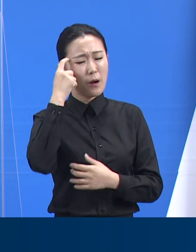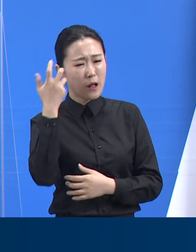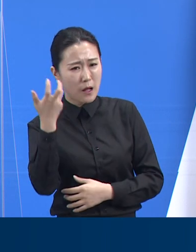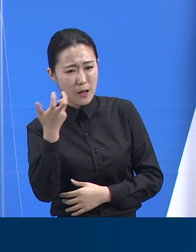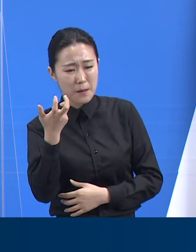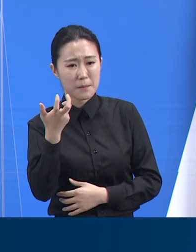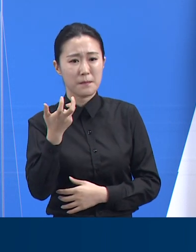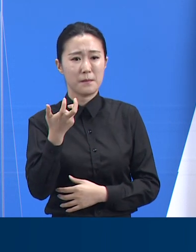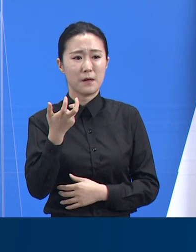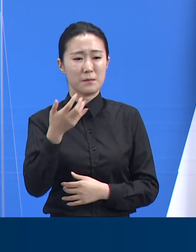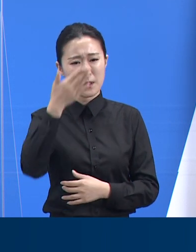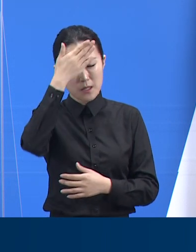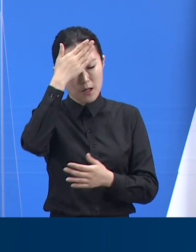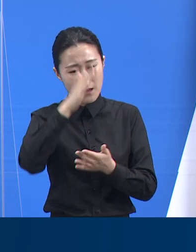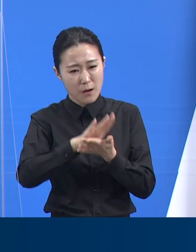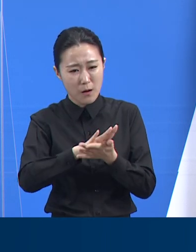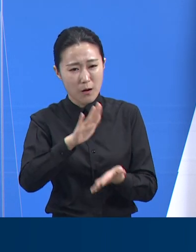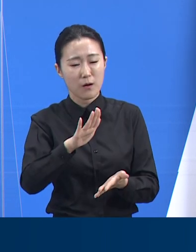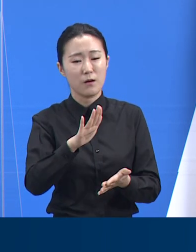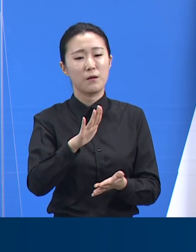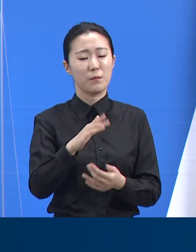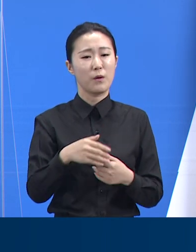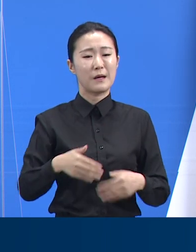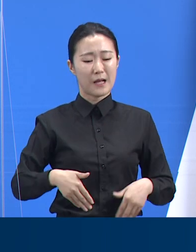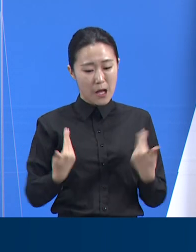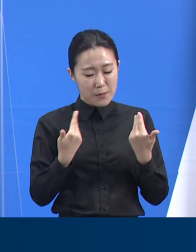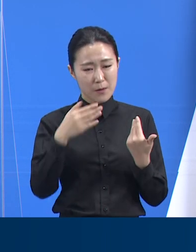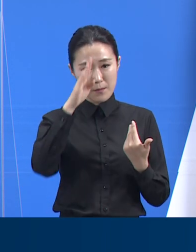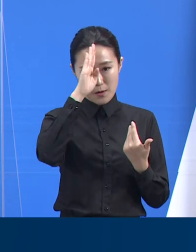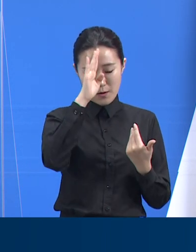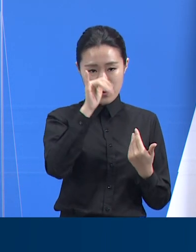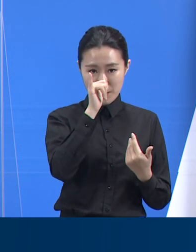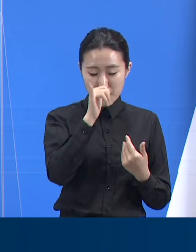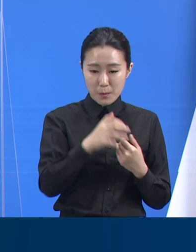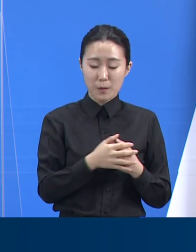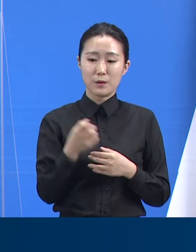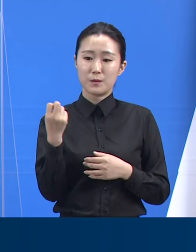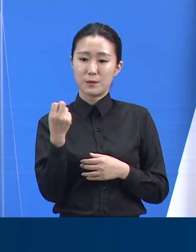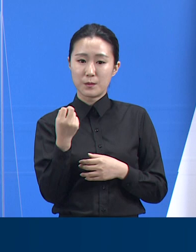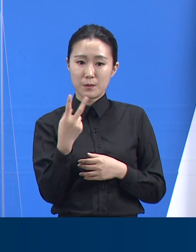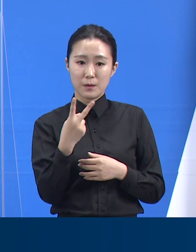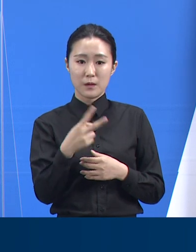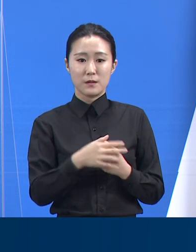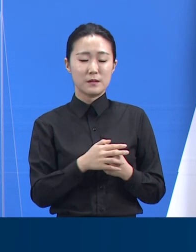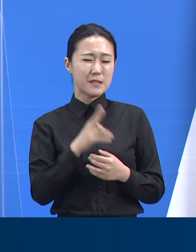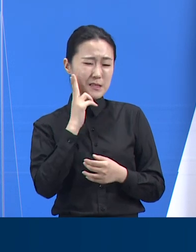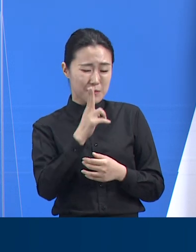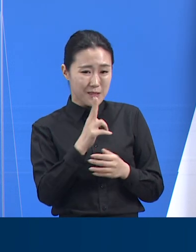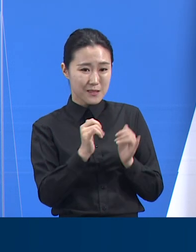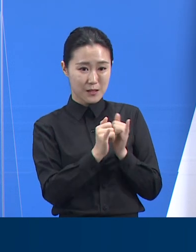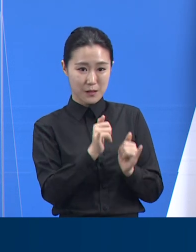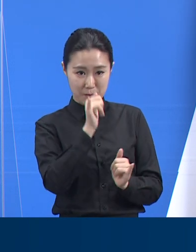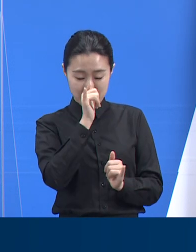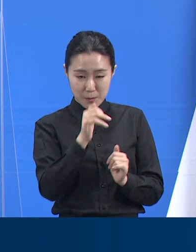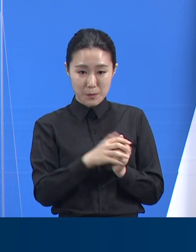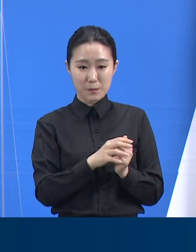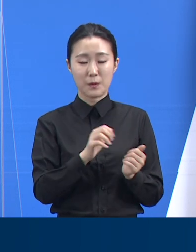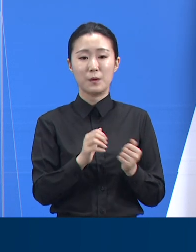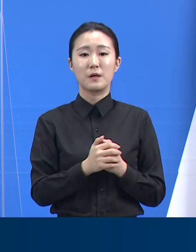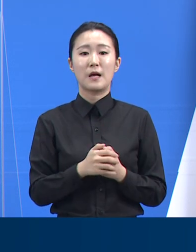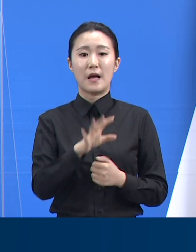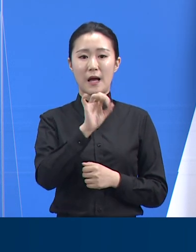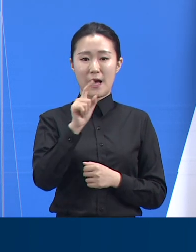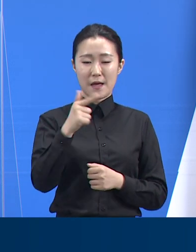있으며 중증 사례가 182건, 아나피락시스 의심 사례가 105건, 그리고 사망 사례가 91건